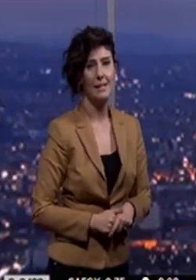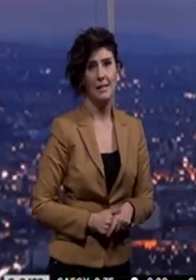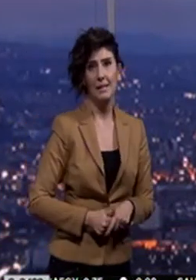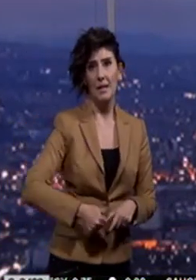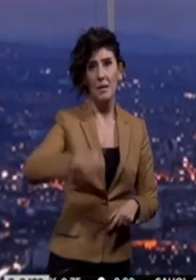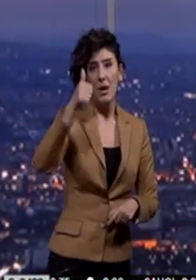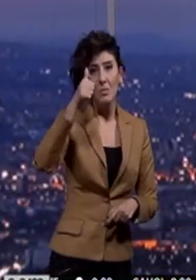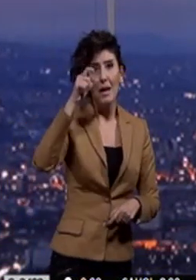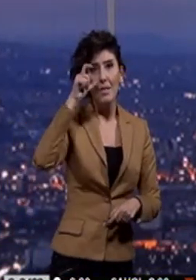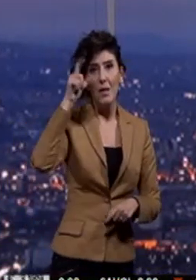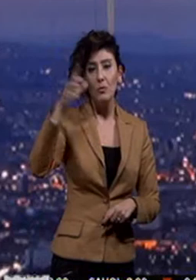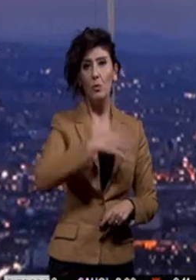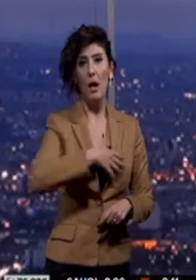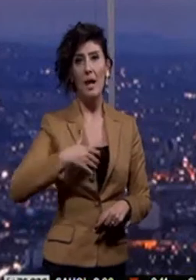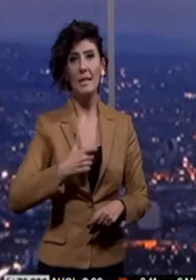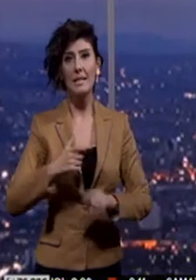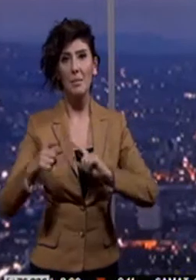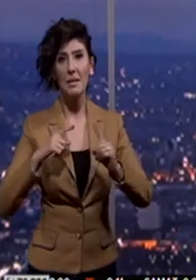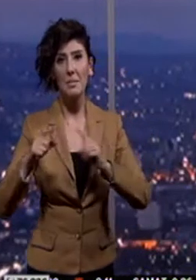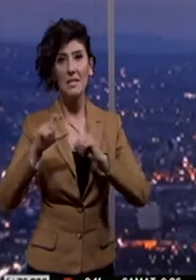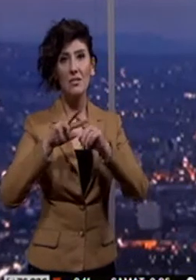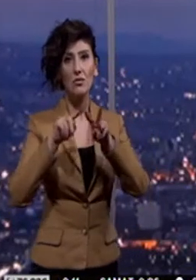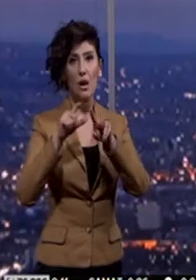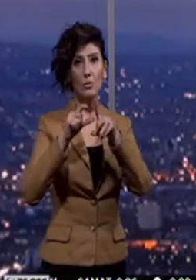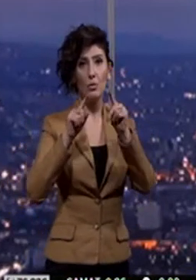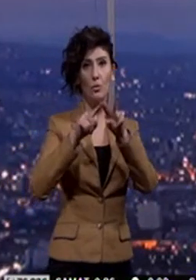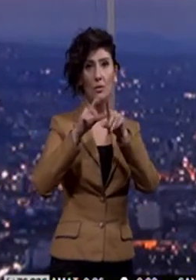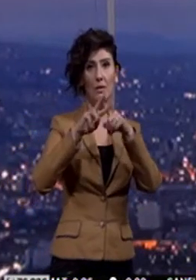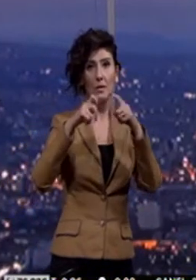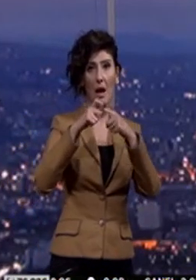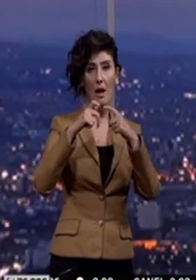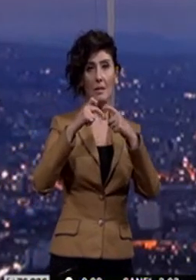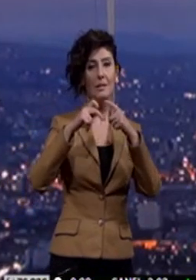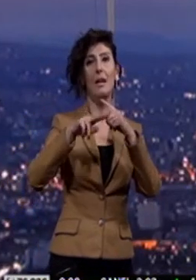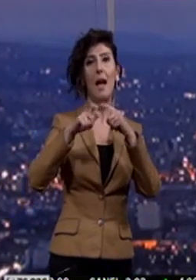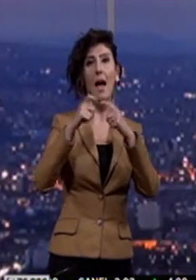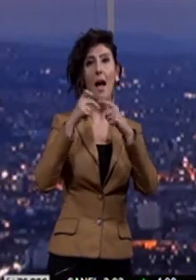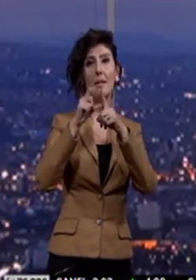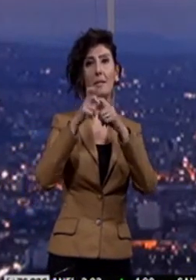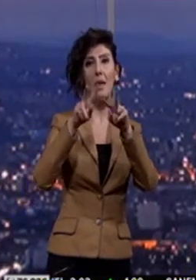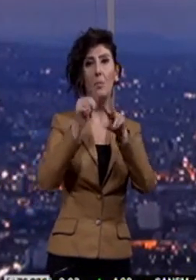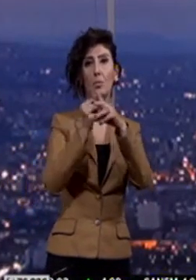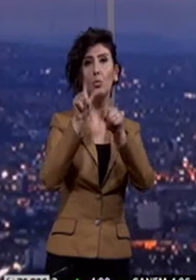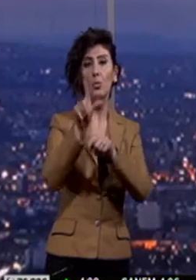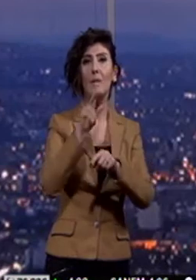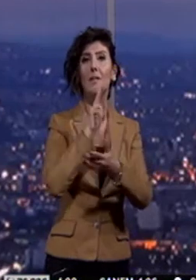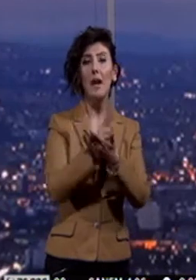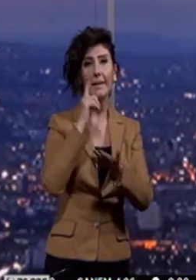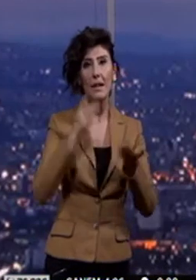Başbakan Ahmet Davutoğlu, Anayasa Mahkemesi'nin Can Dündar ve Erdem Gül kararını değerlendirdi. Süreç tamamlanmadan